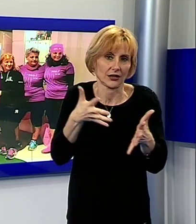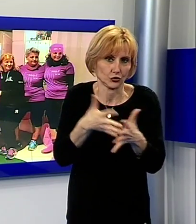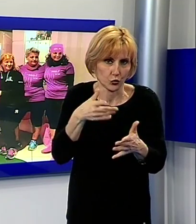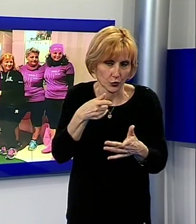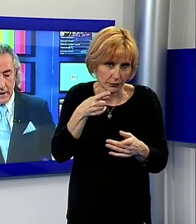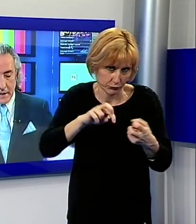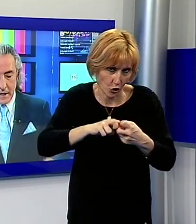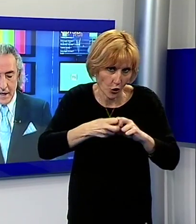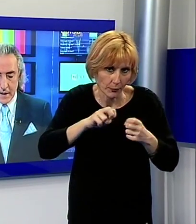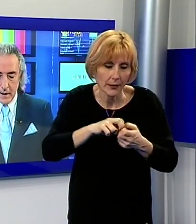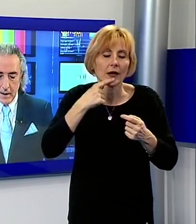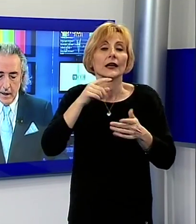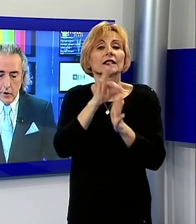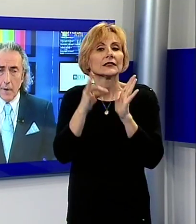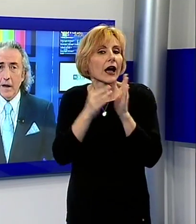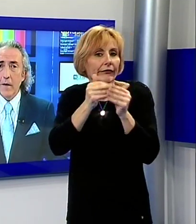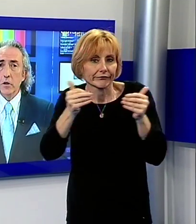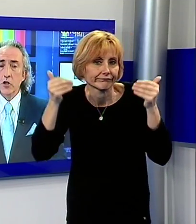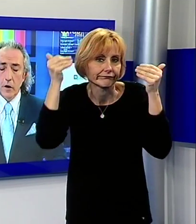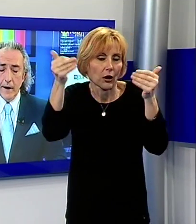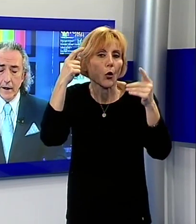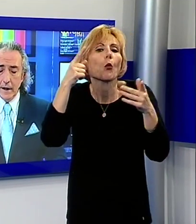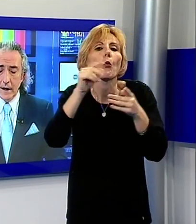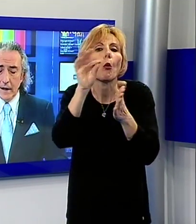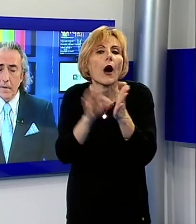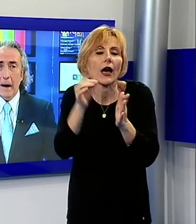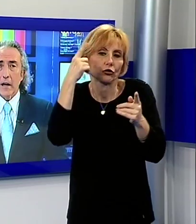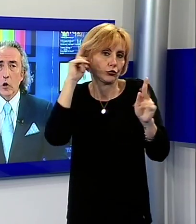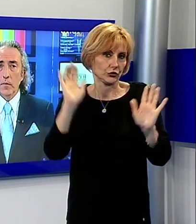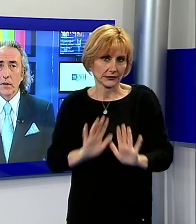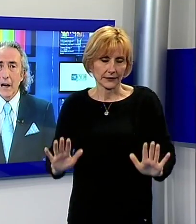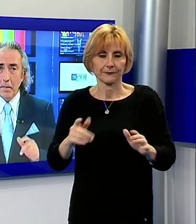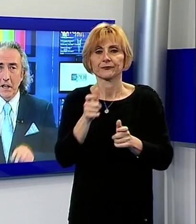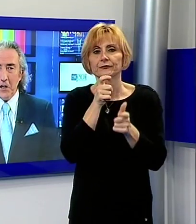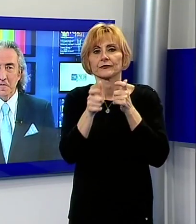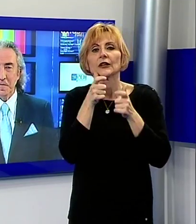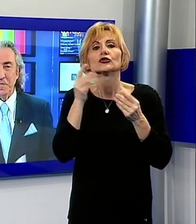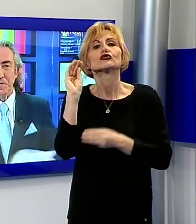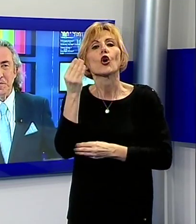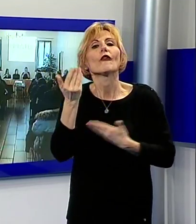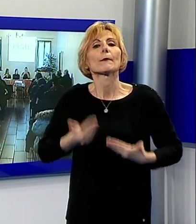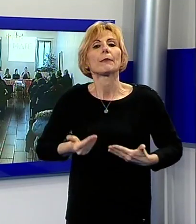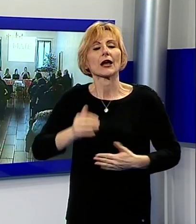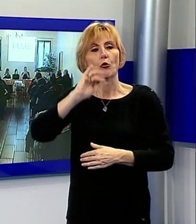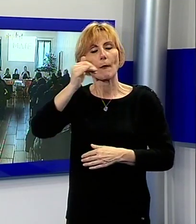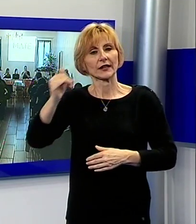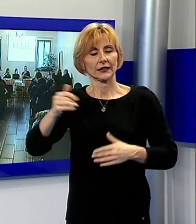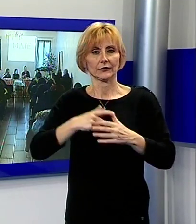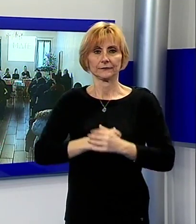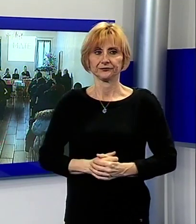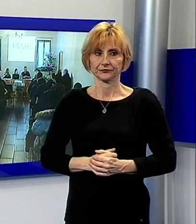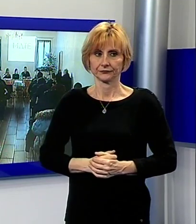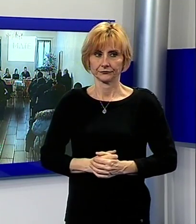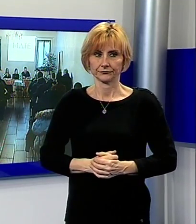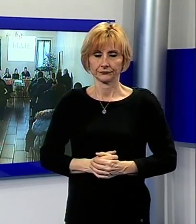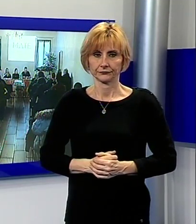manifestazione è data da destinarsi. Ed ora parliamo di giovani del Parco dell'Appennino. Giovani di